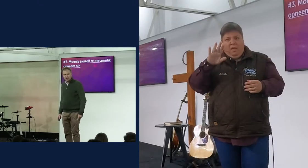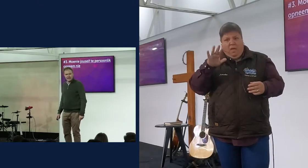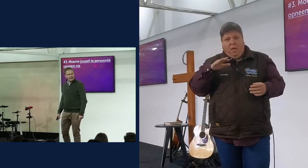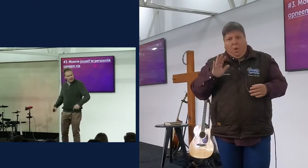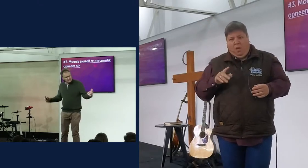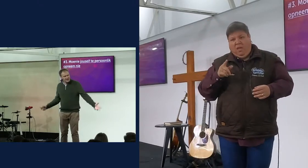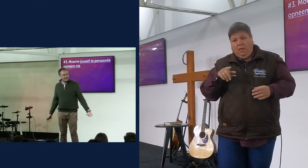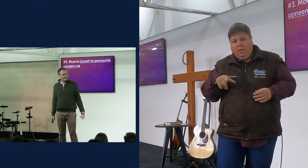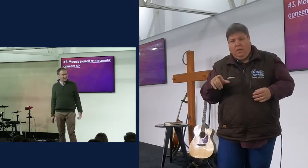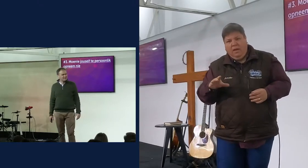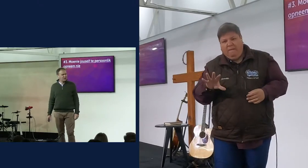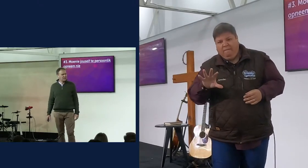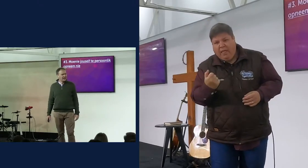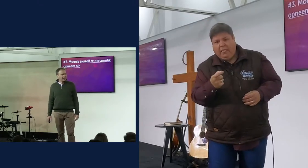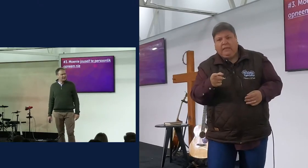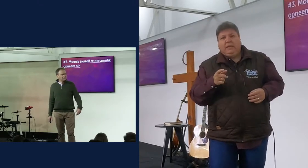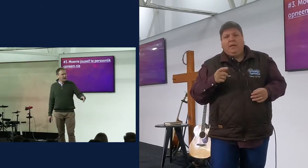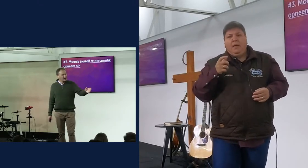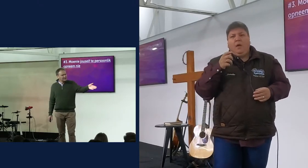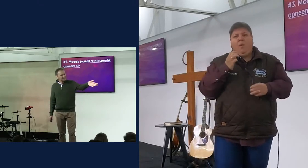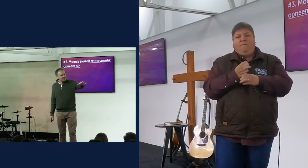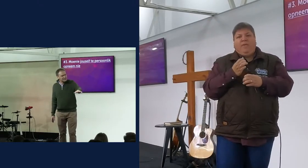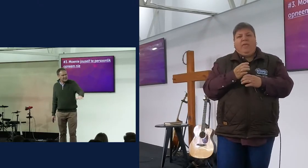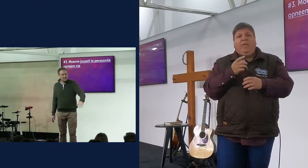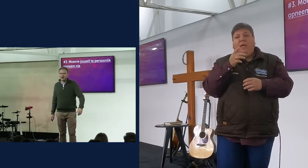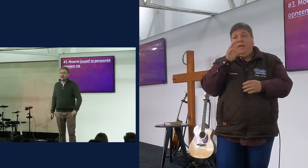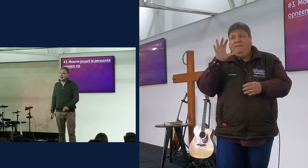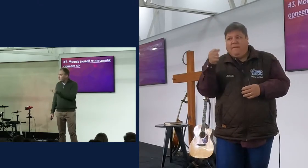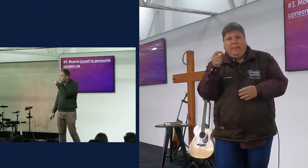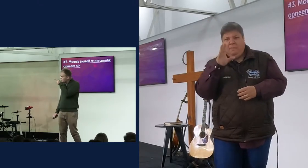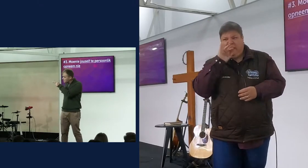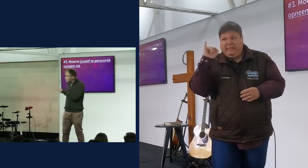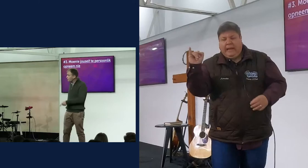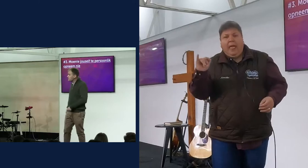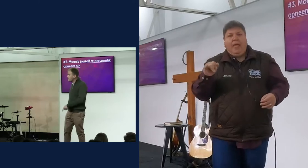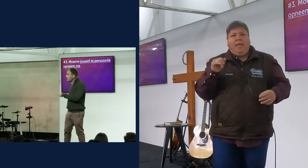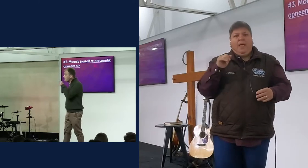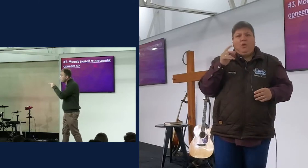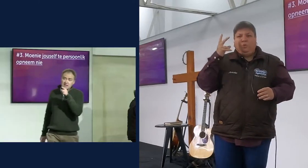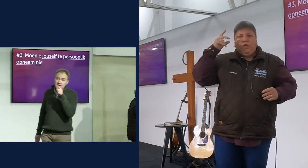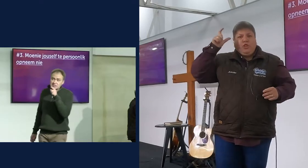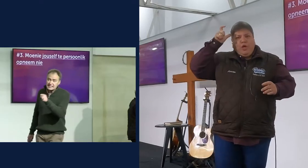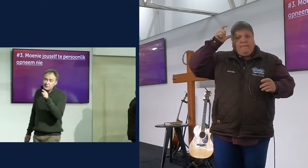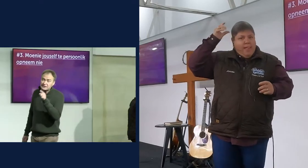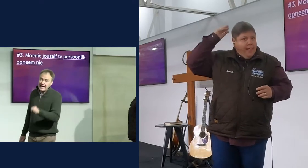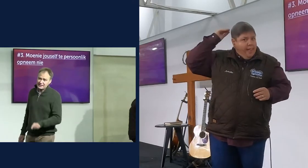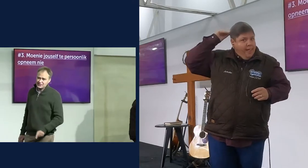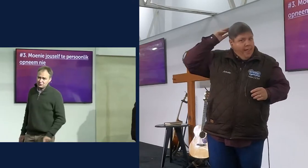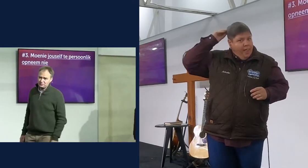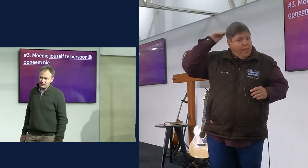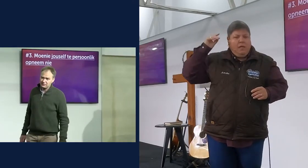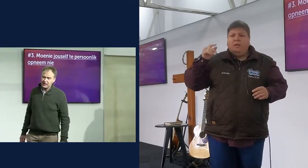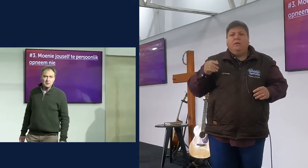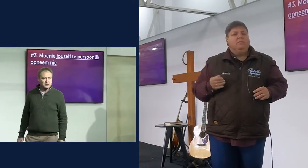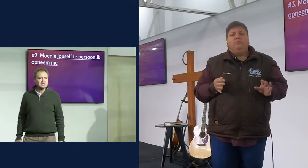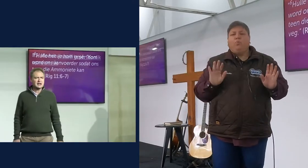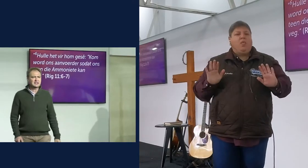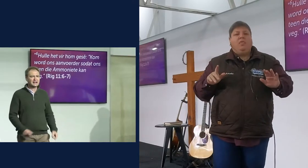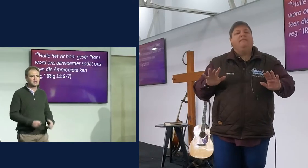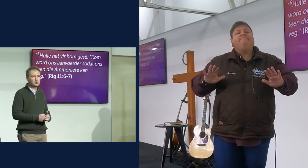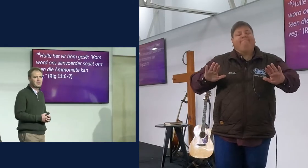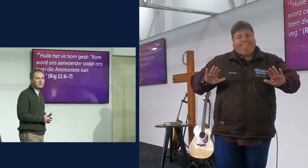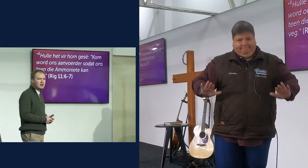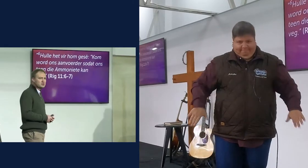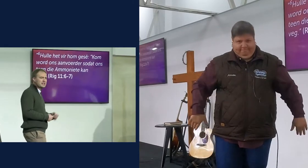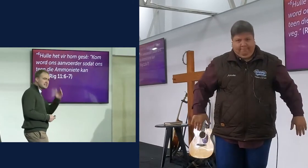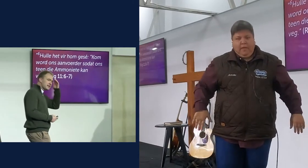niks doen nie, hy gin my niks nie, hy maak my, en hy wil my altyd van strijk bringe, en daarom het jy pasofie jyself, moet nie jyself te ernstig opneem, moet nie jyself